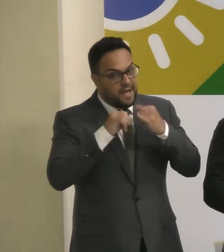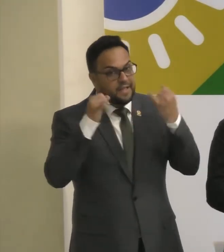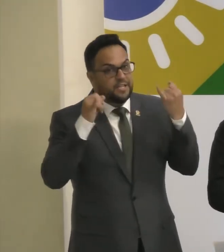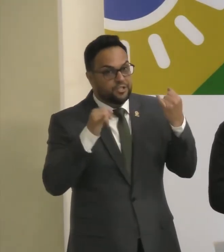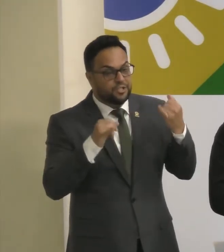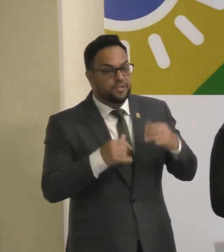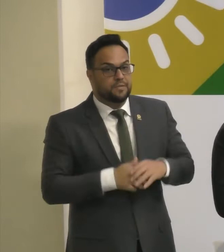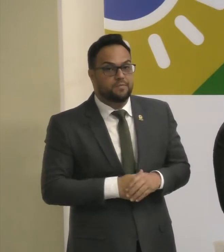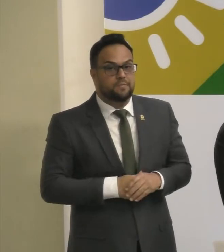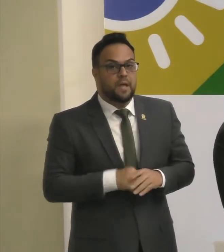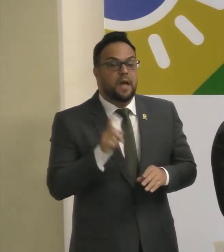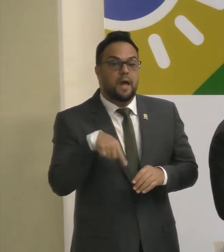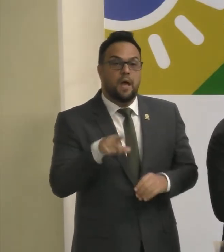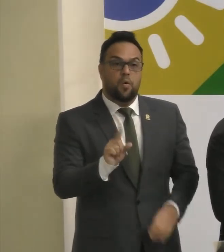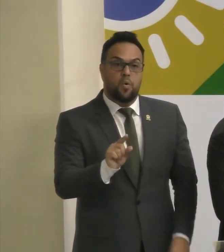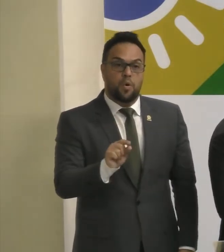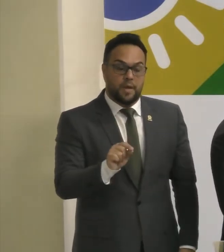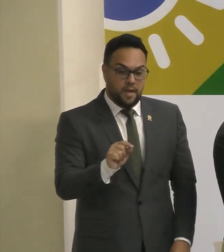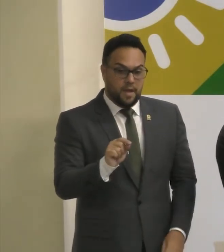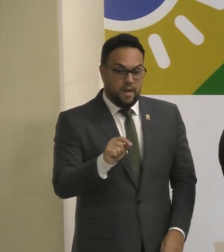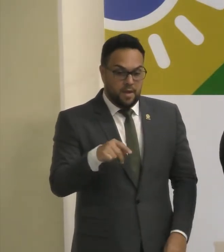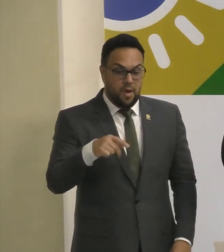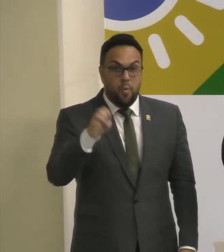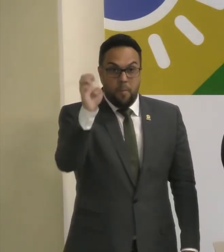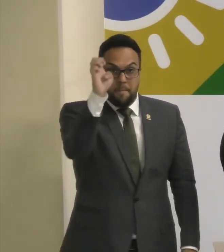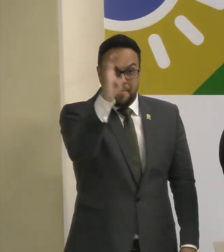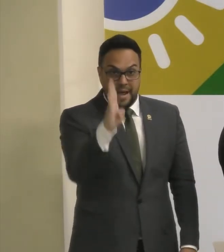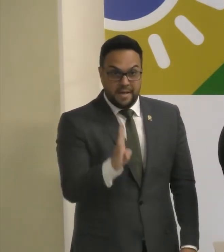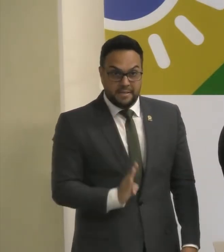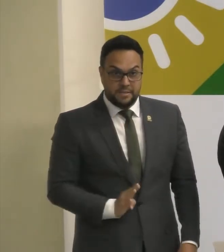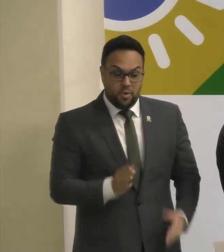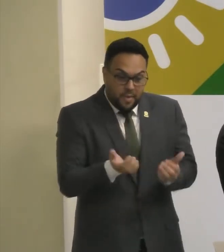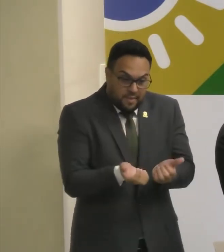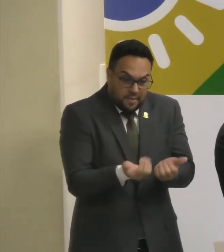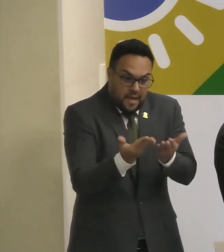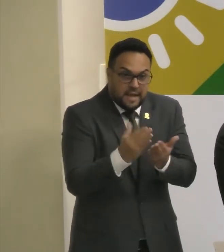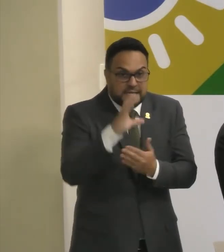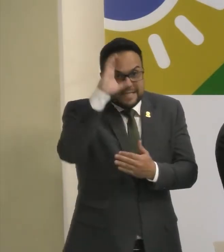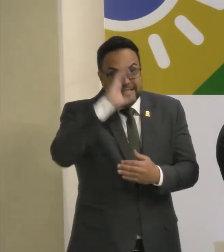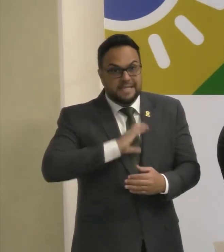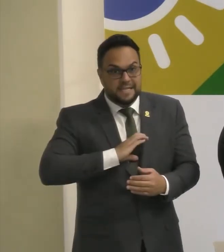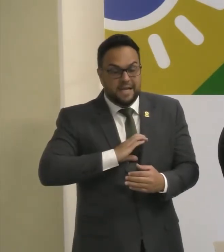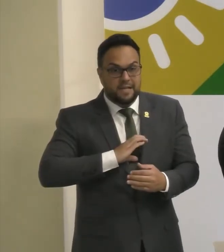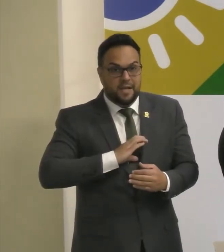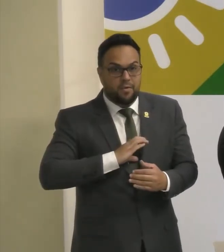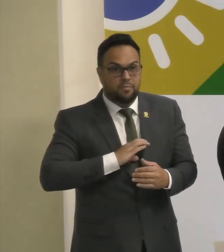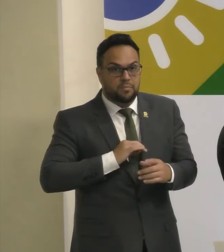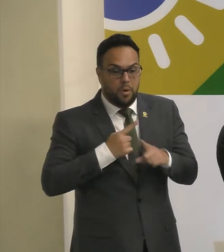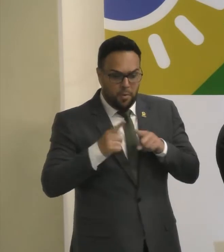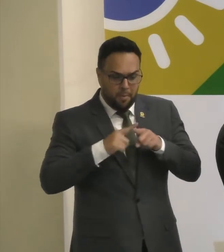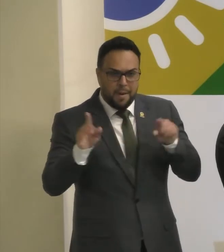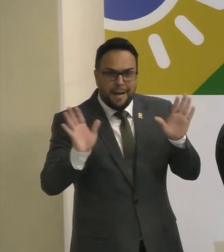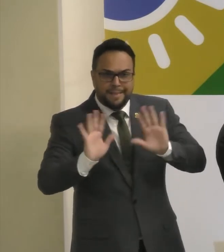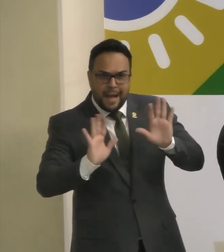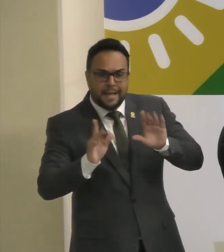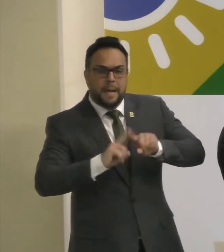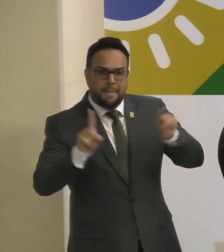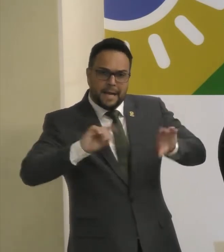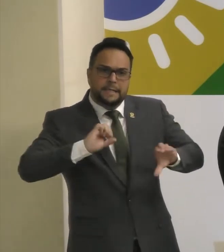que faz com que o Estado brasileiro proporcione ao cidadão, sem transtornos, garantindo seus direitos.